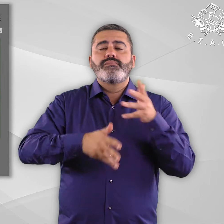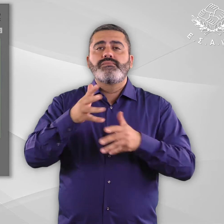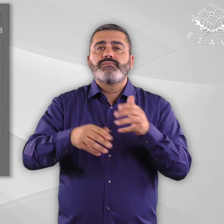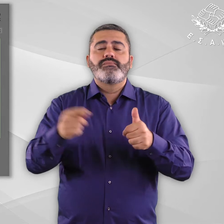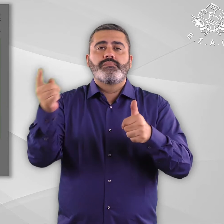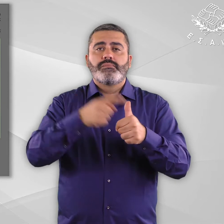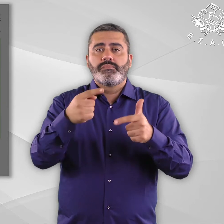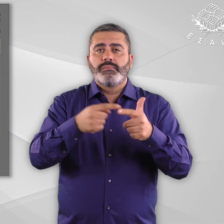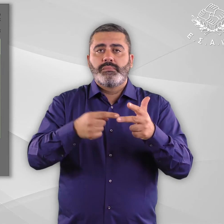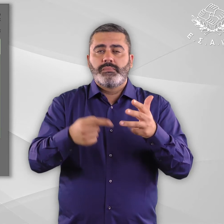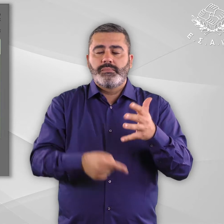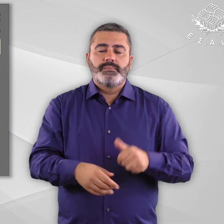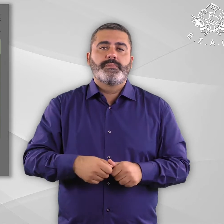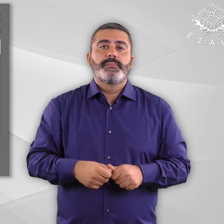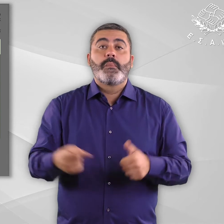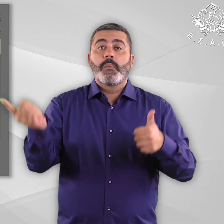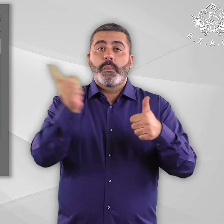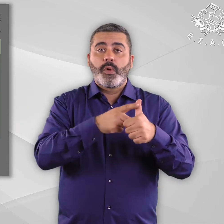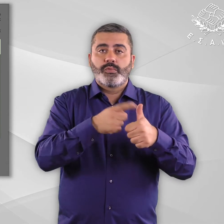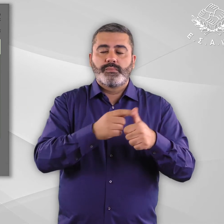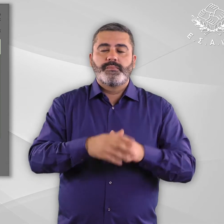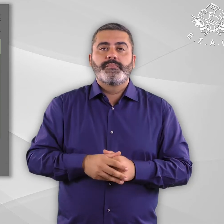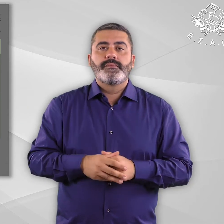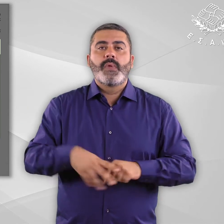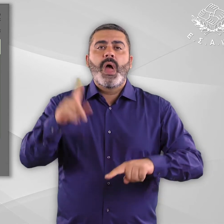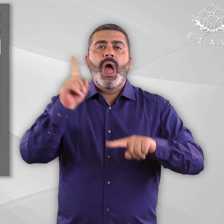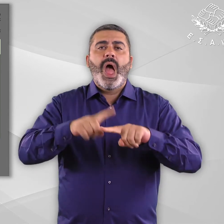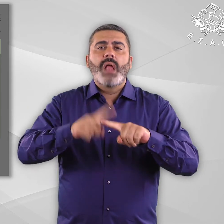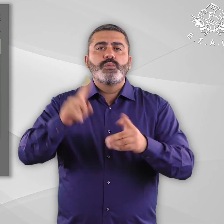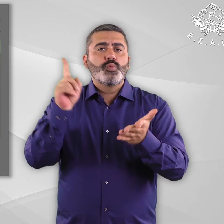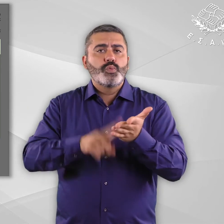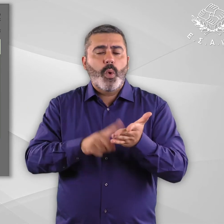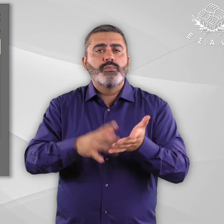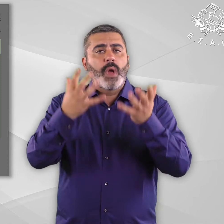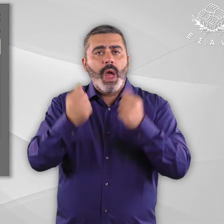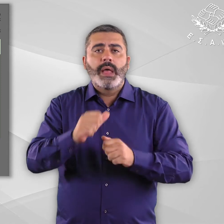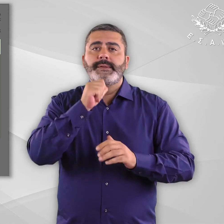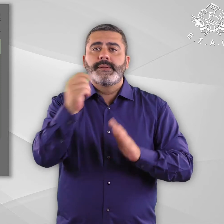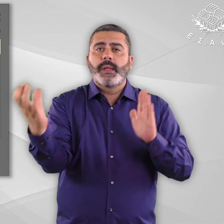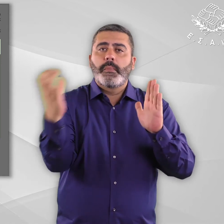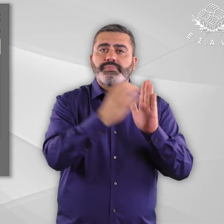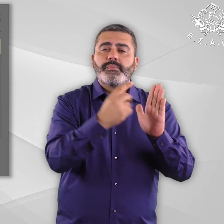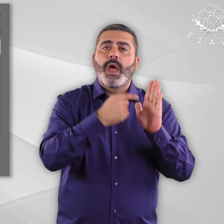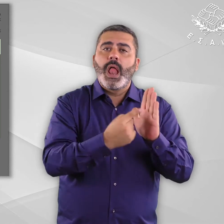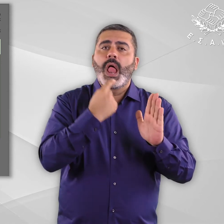Πλαίσιο κειμένου. Κουκίδα, το ελληνικό θεσμικό πλαίσιο παρέχει σε συνταγματικό επίπεδο υπαρκή κατοχήρωση του